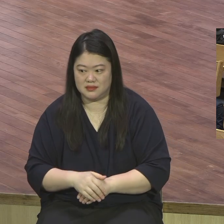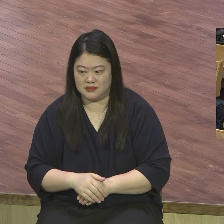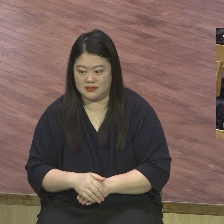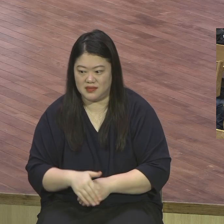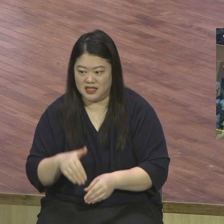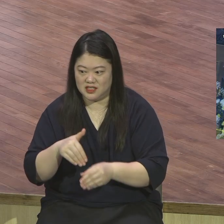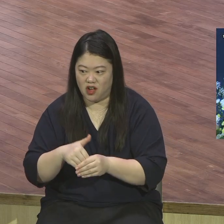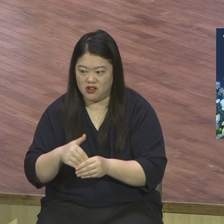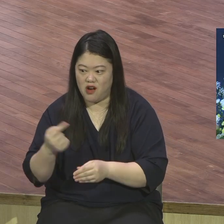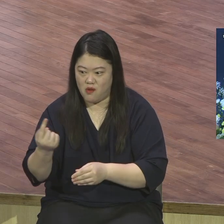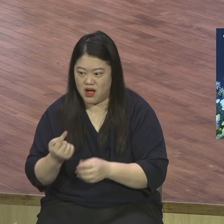미안합니다